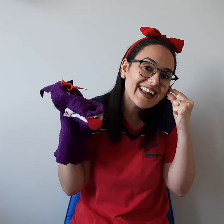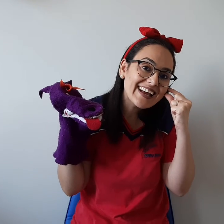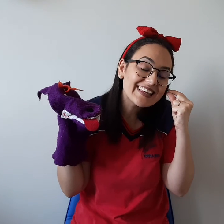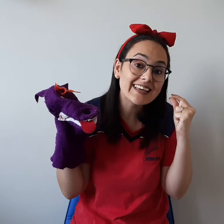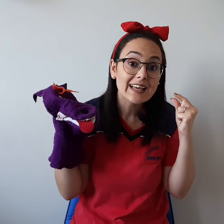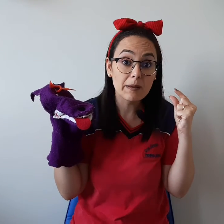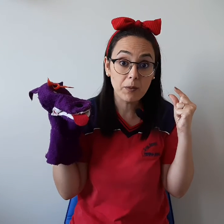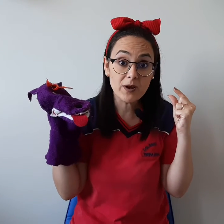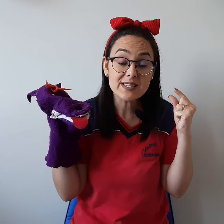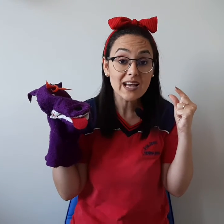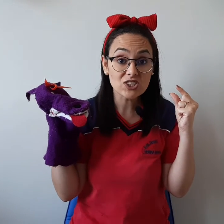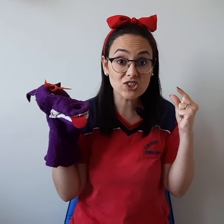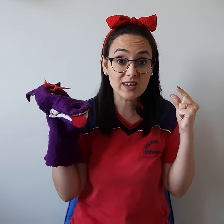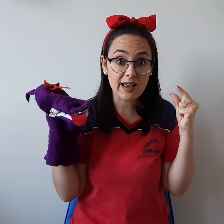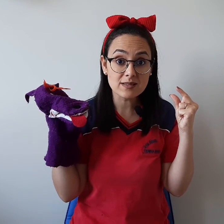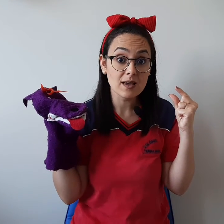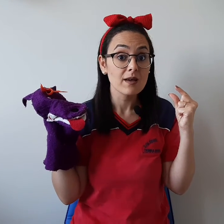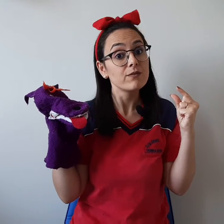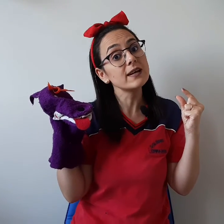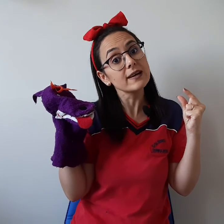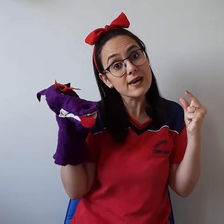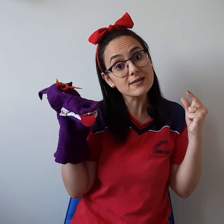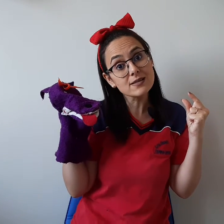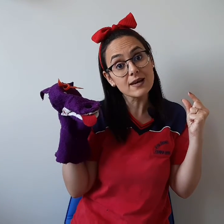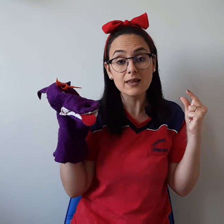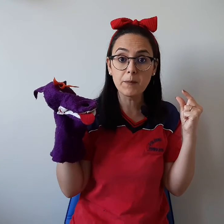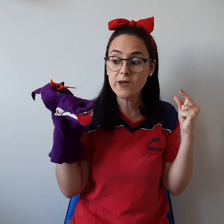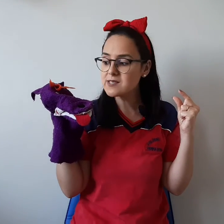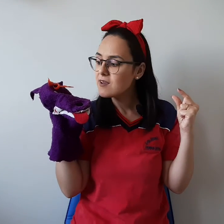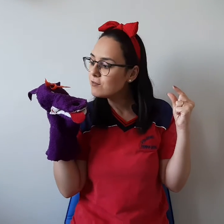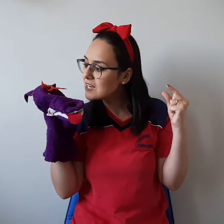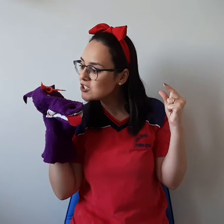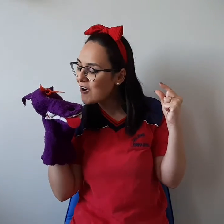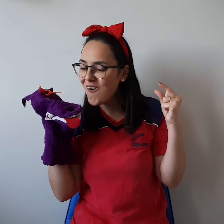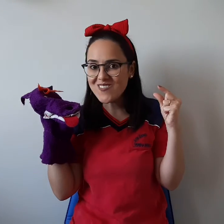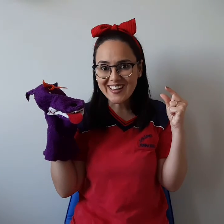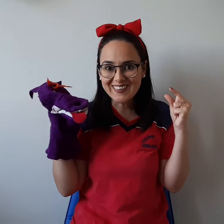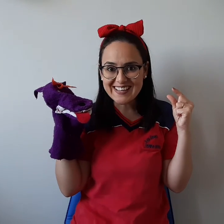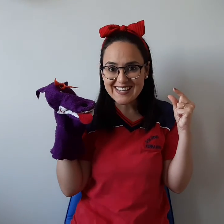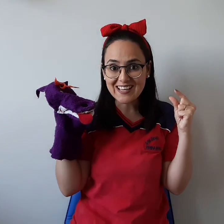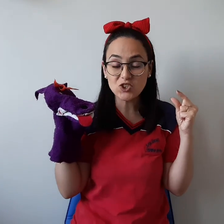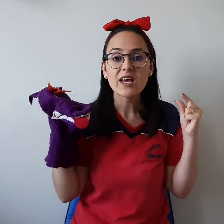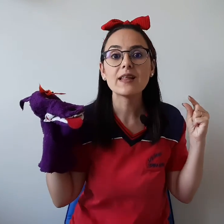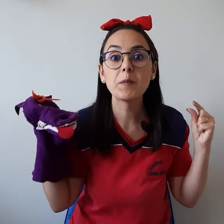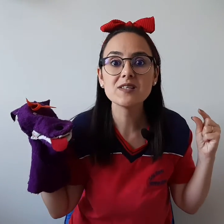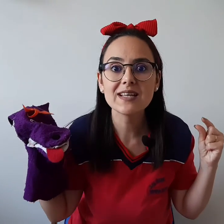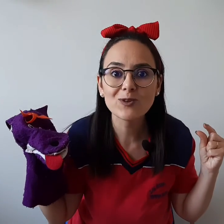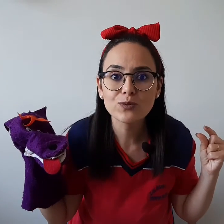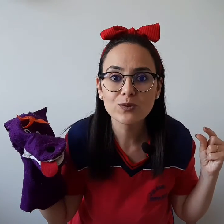jacaré aqui Depois, a gente cresce Vira criança Depois, vira jovem e adolescente Depois, vira